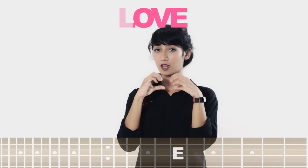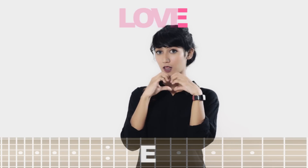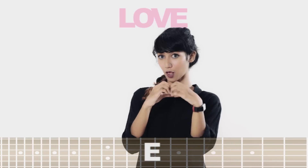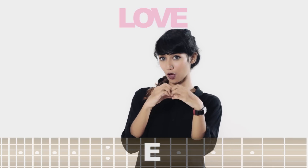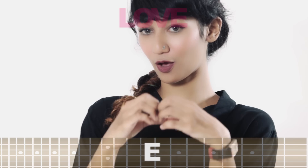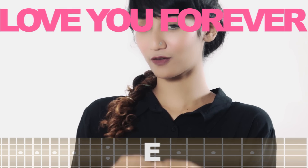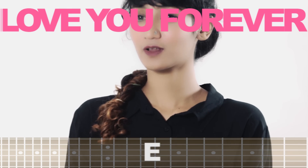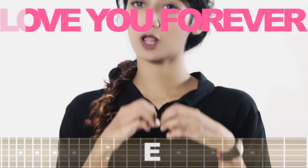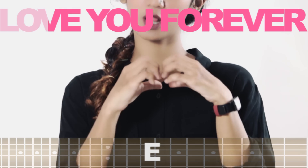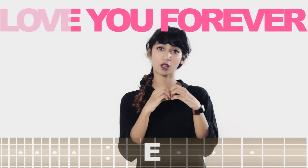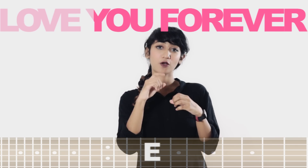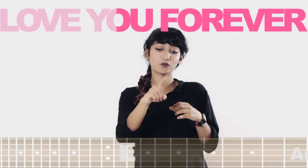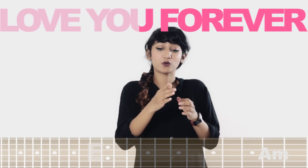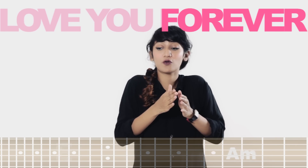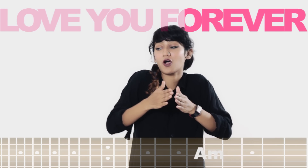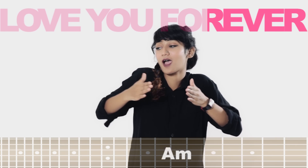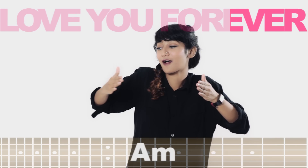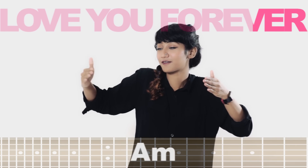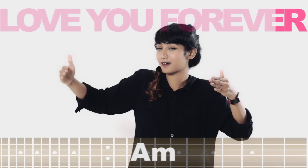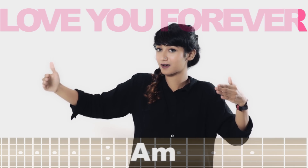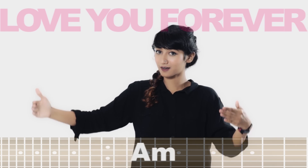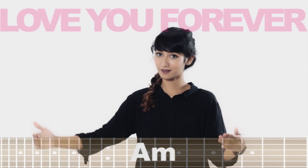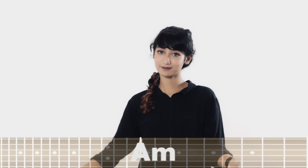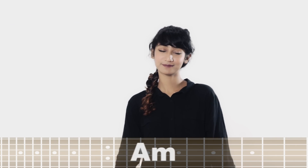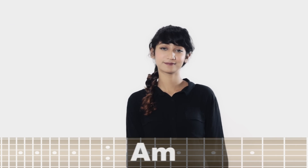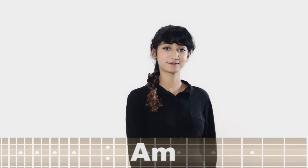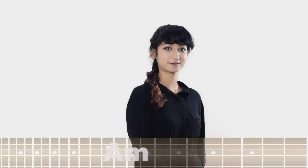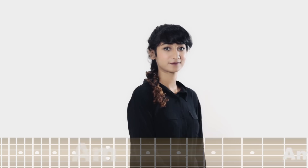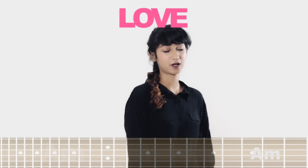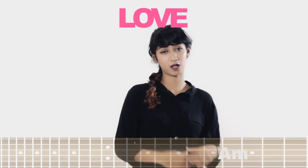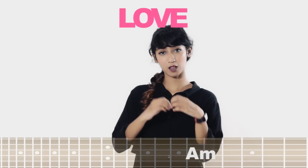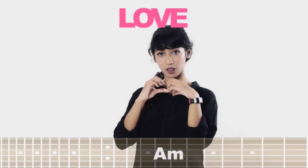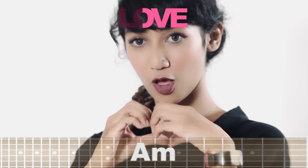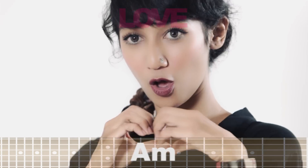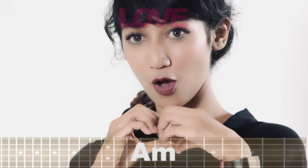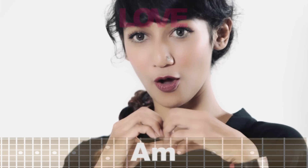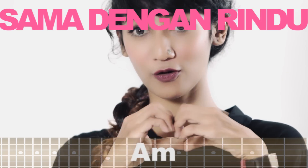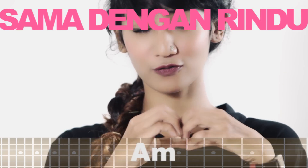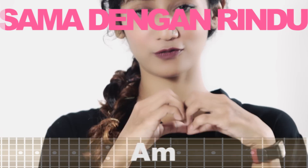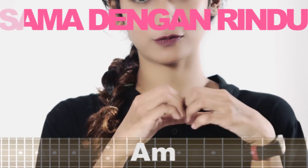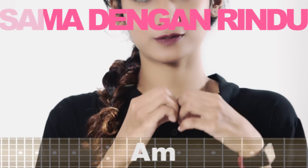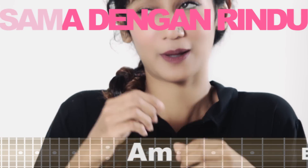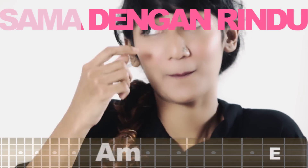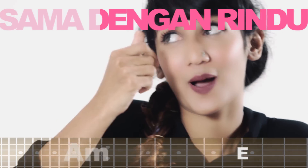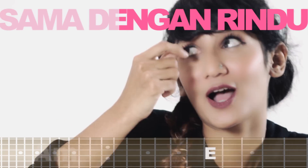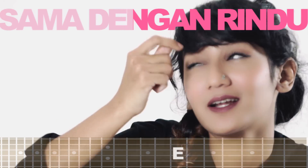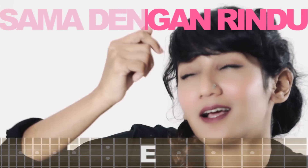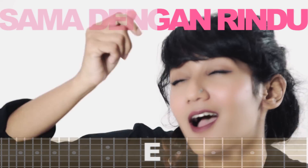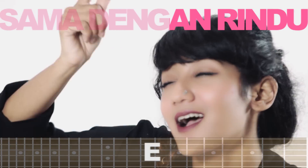Love, love you forever Love, sama dengan